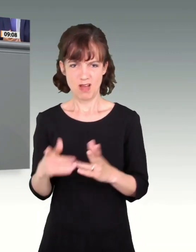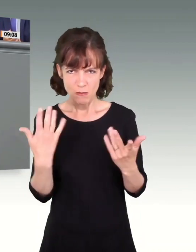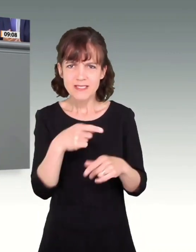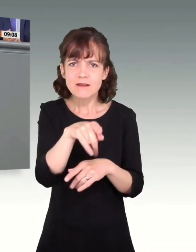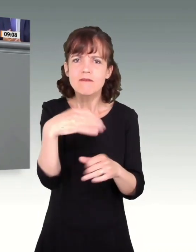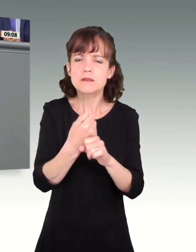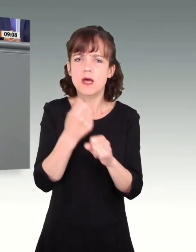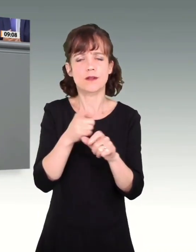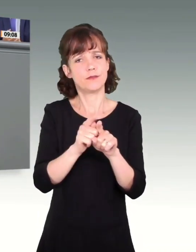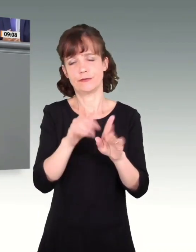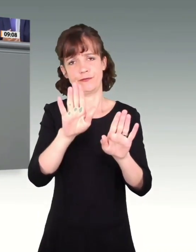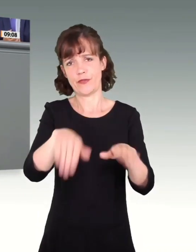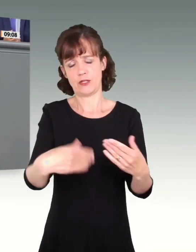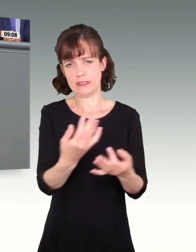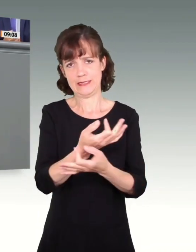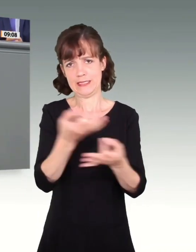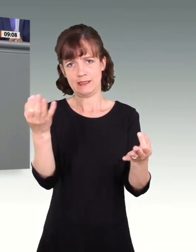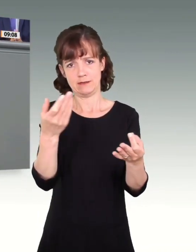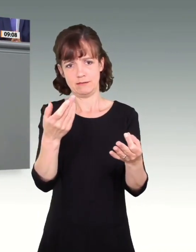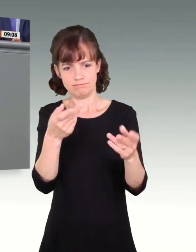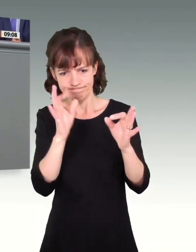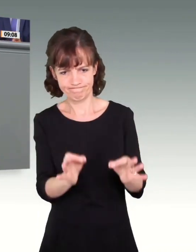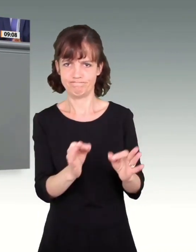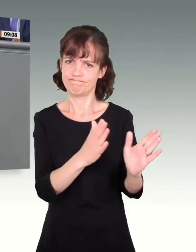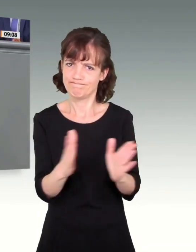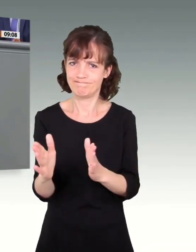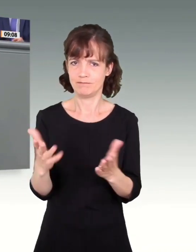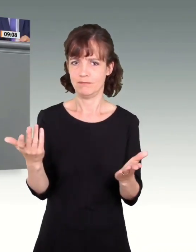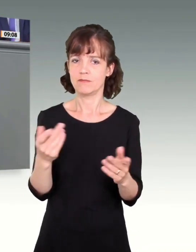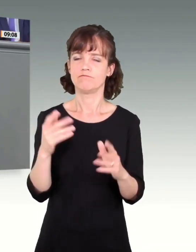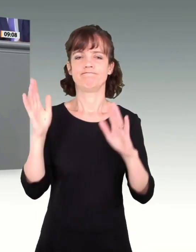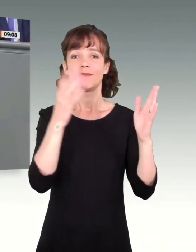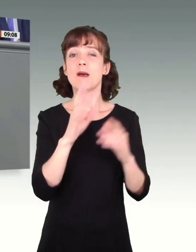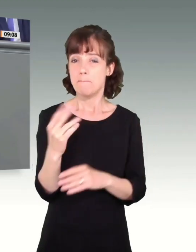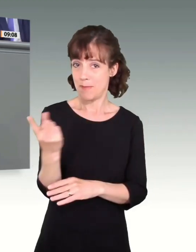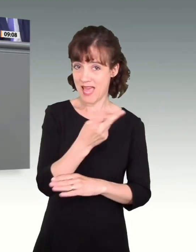eine Farce und nichts anderes. Sie haben über beide Gesetze gesprochen.